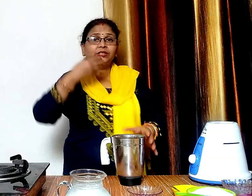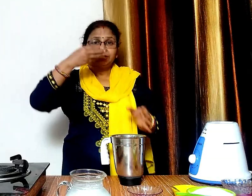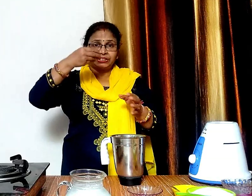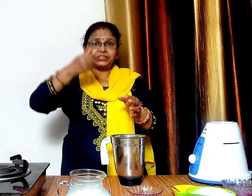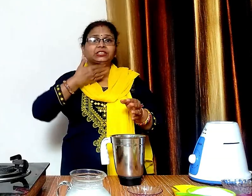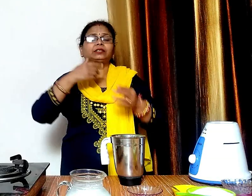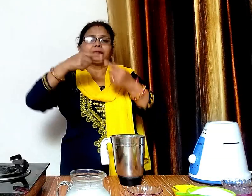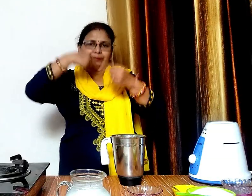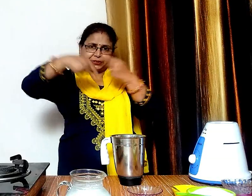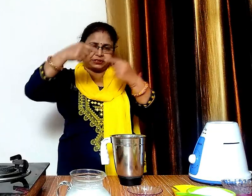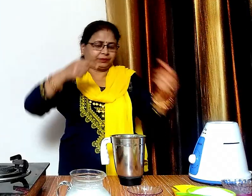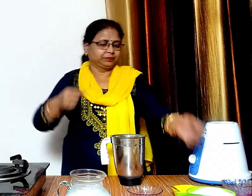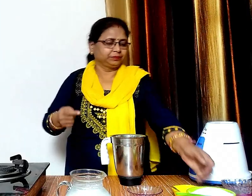दो चमच पिसीवी चीनी